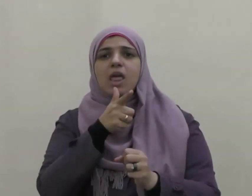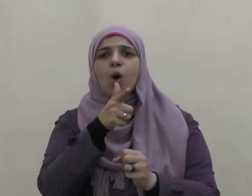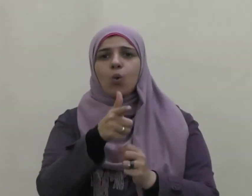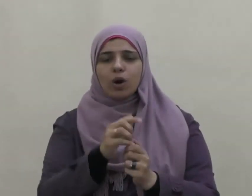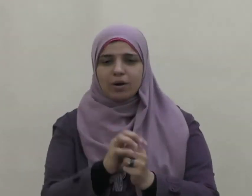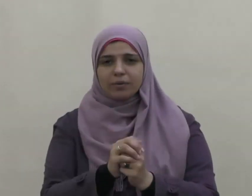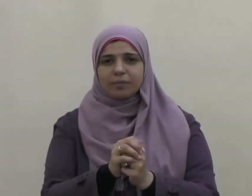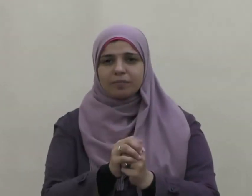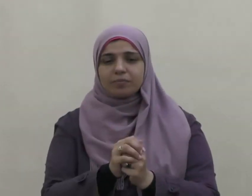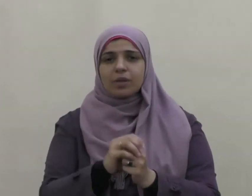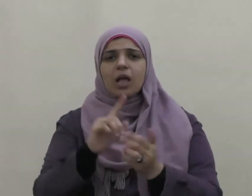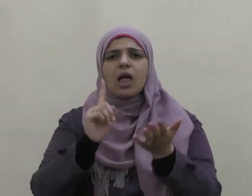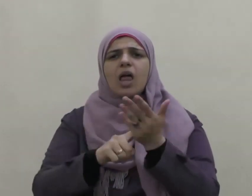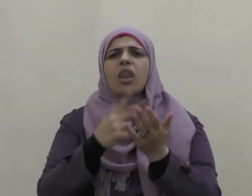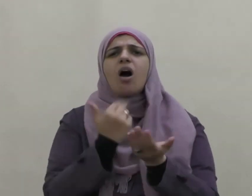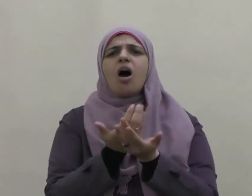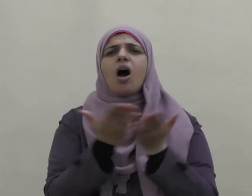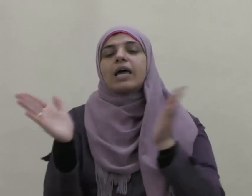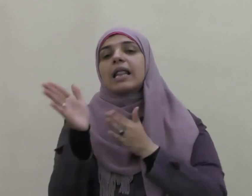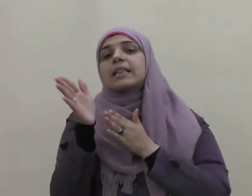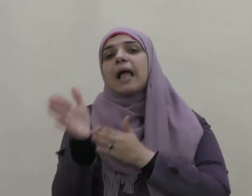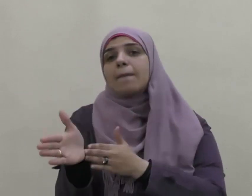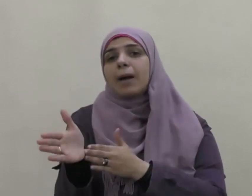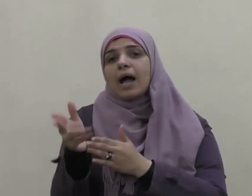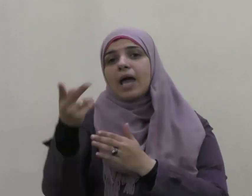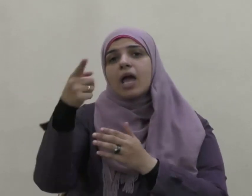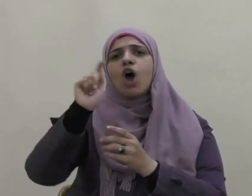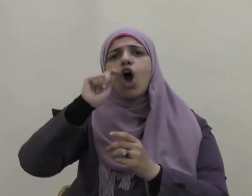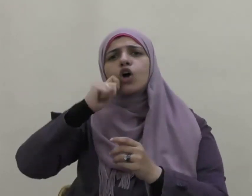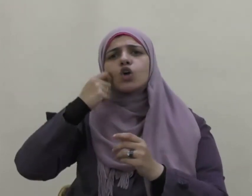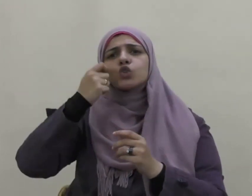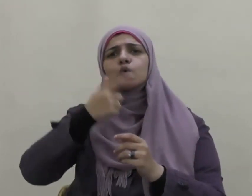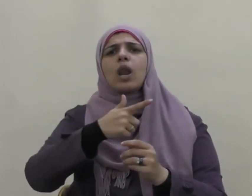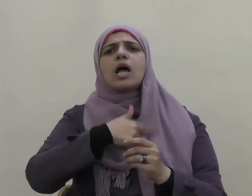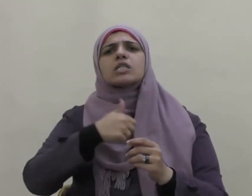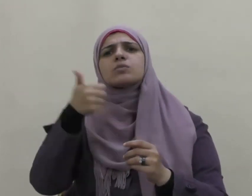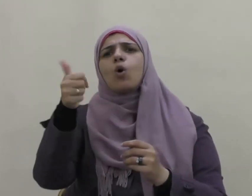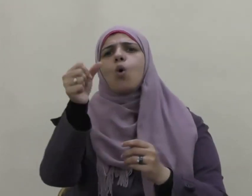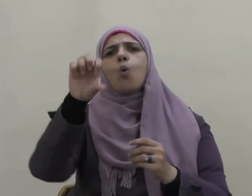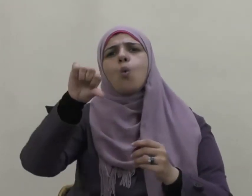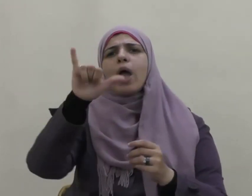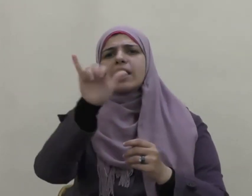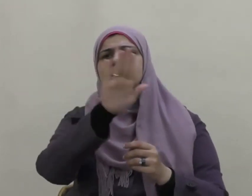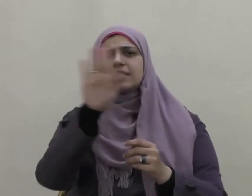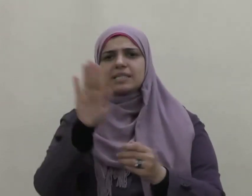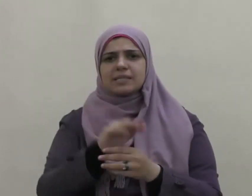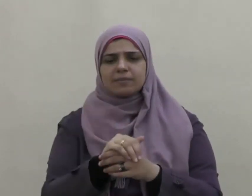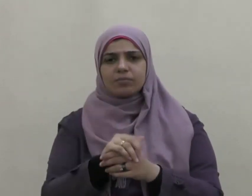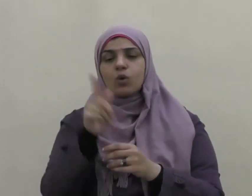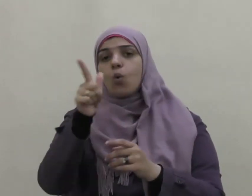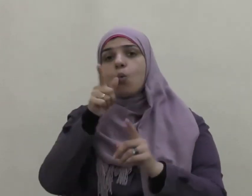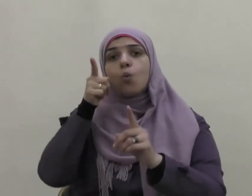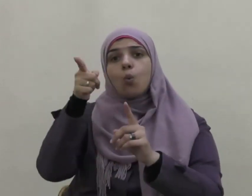إن خير التابعين رجل يقال له أويس وله والدة